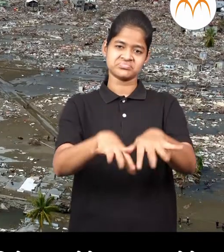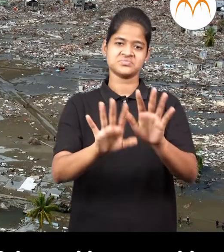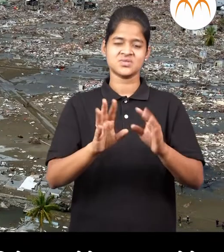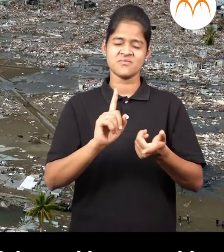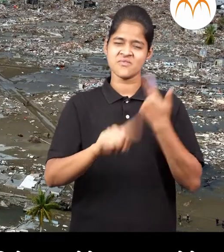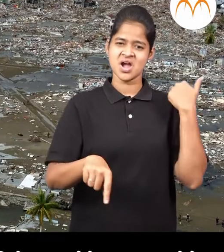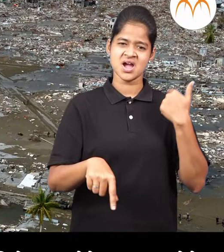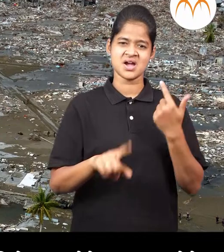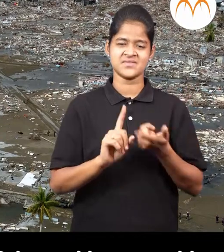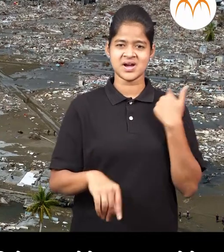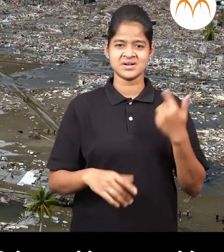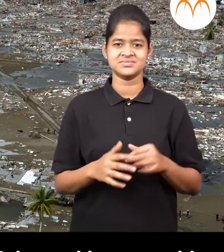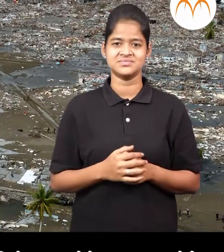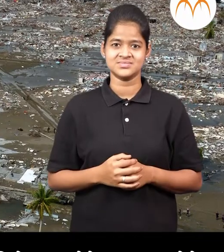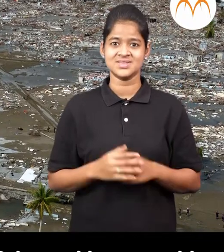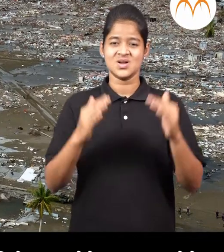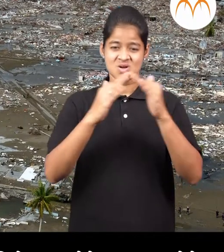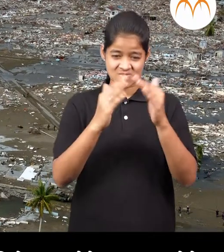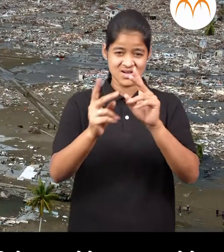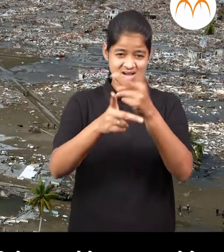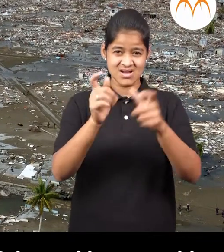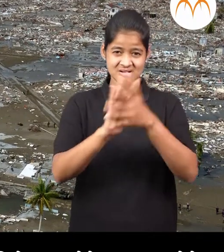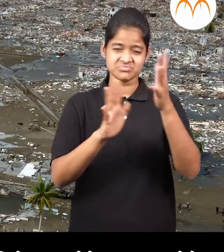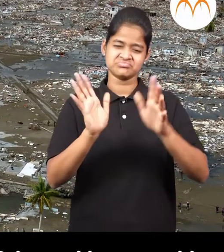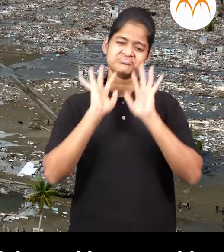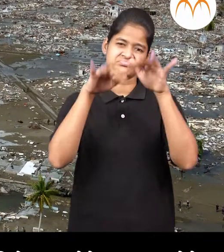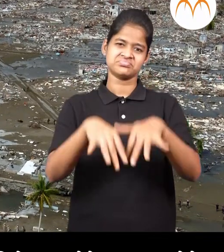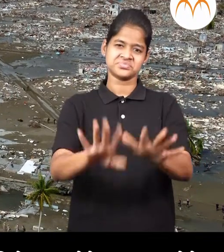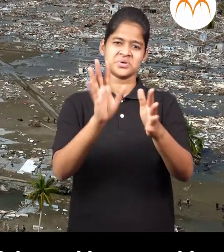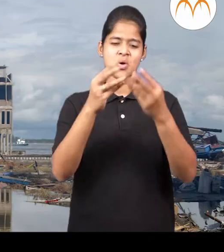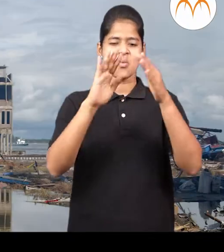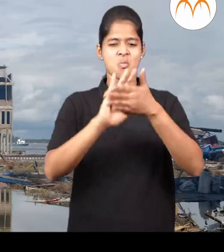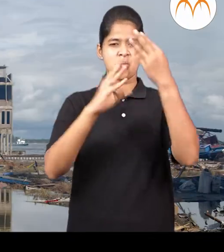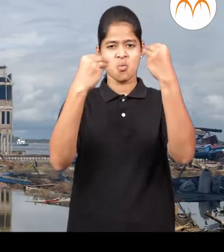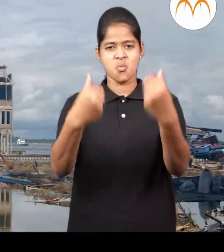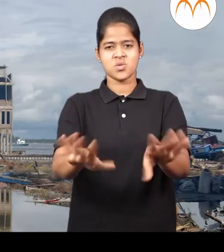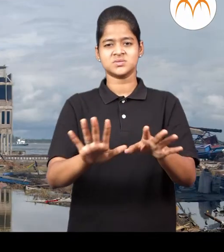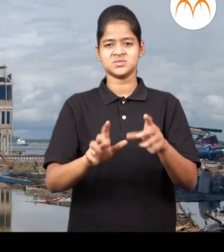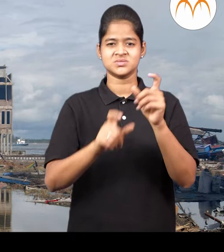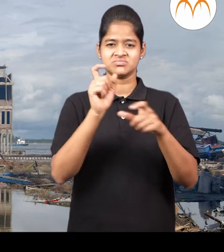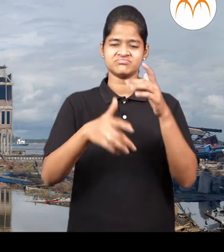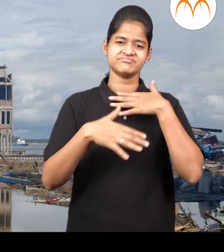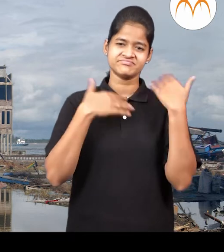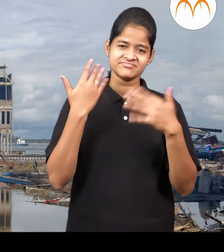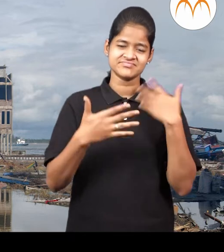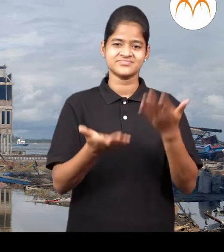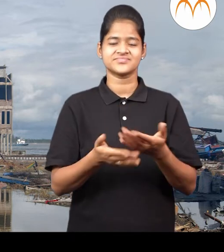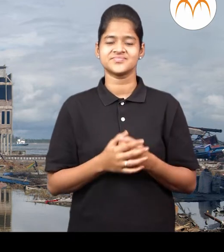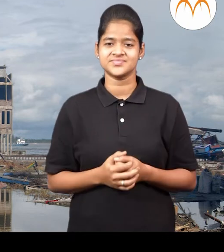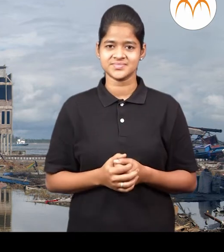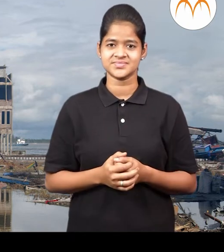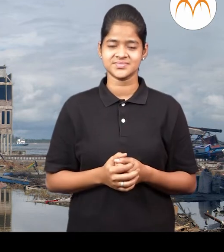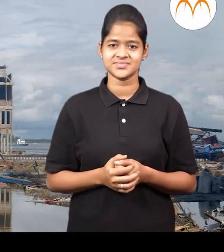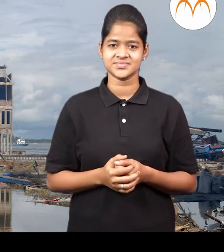वर मानसांची वस्तियासेल तर तिथे फार मोठे नुक्सान होते सर्व प्राणी, लोक, पान्यात